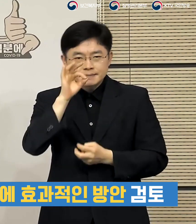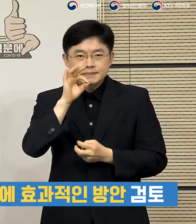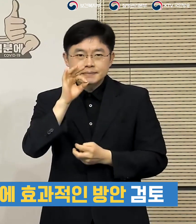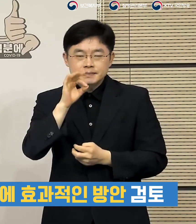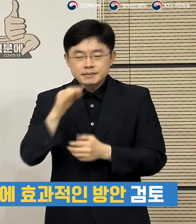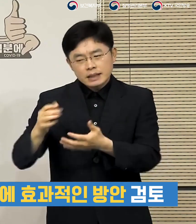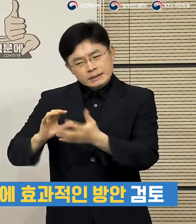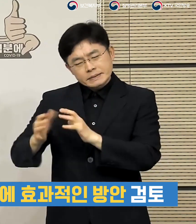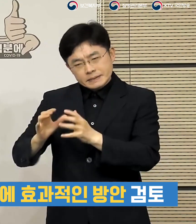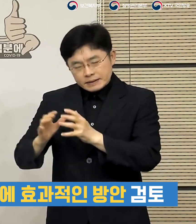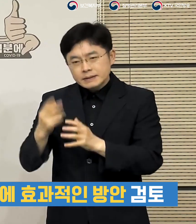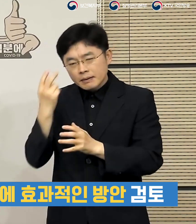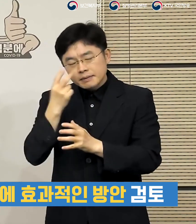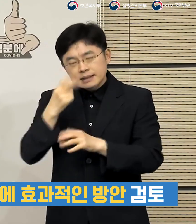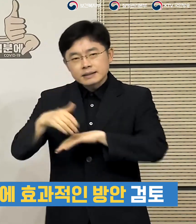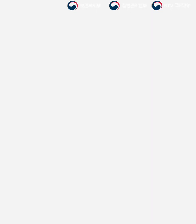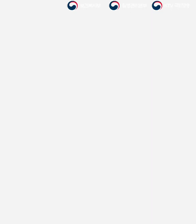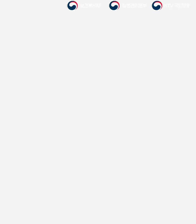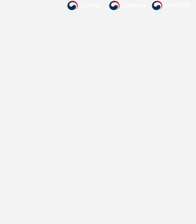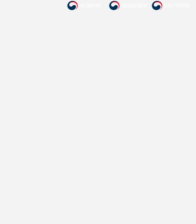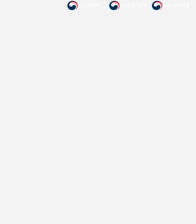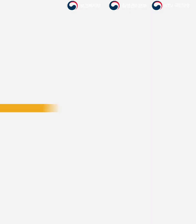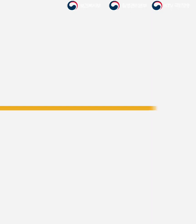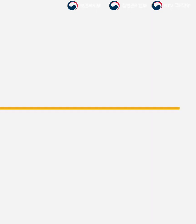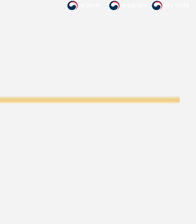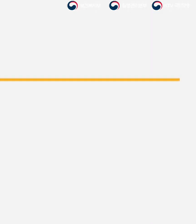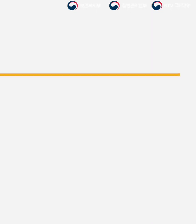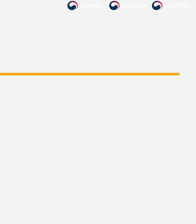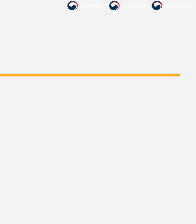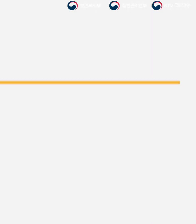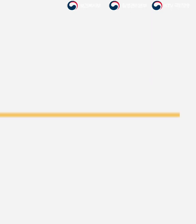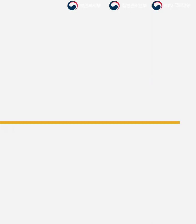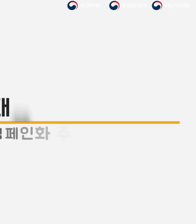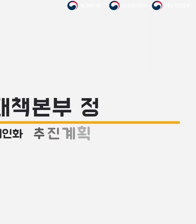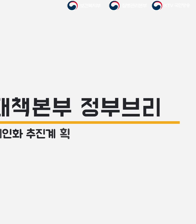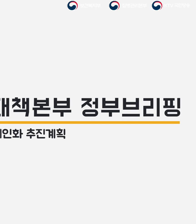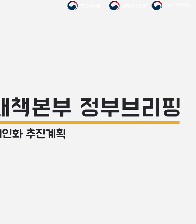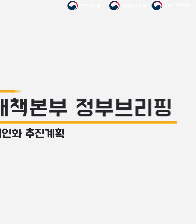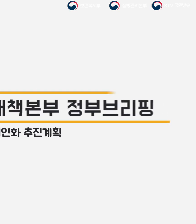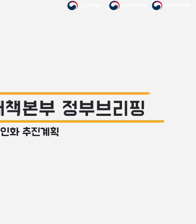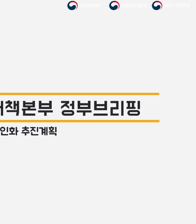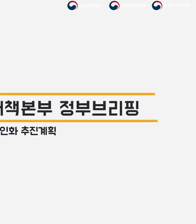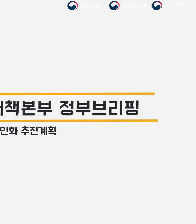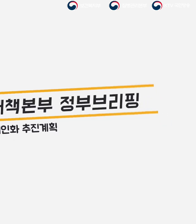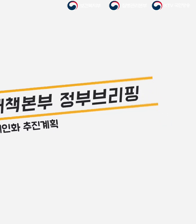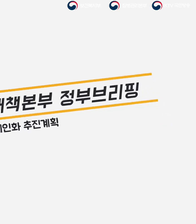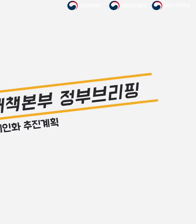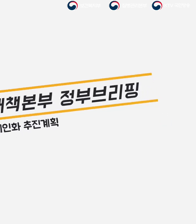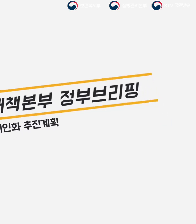내부적으로 검토해 나가도록 하겠습니다. 다음 영상에서 만나요.